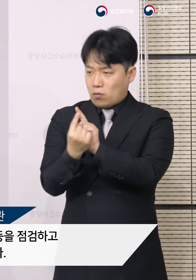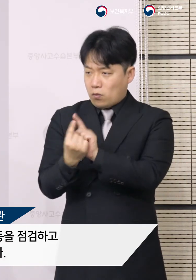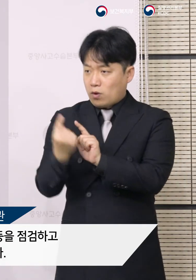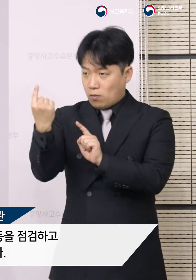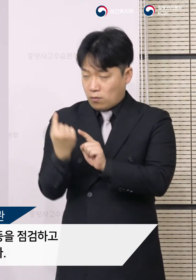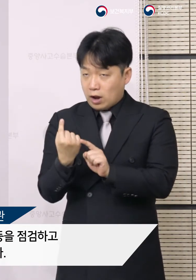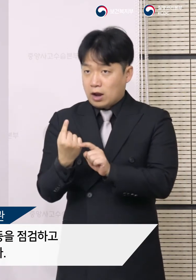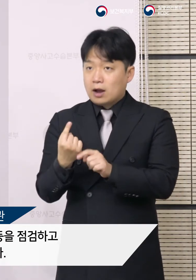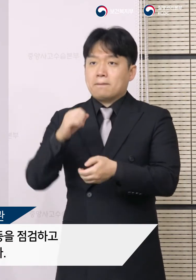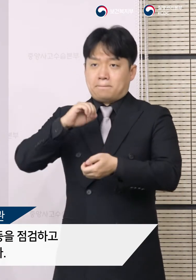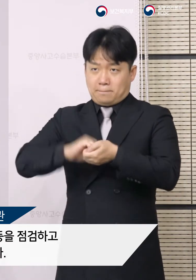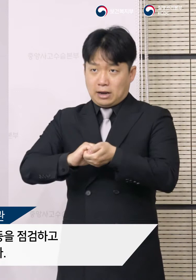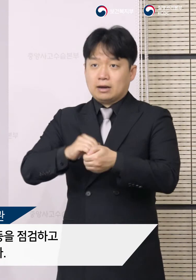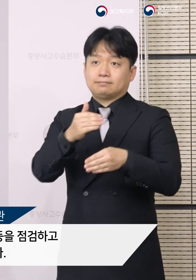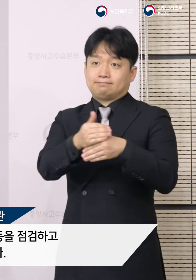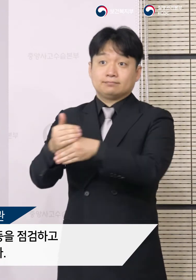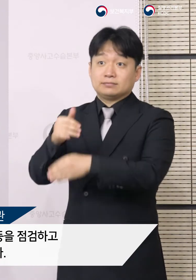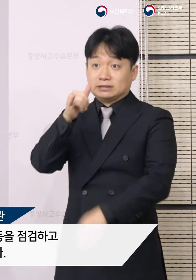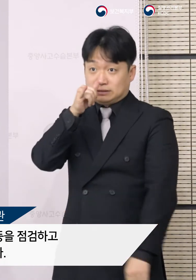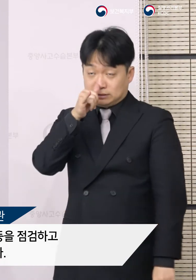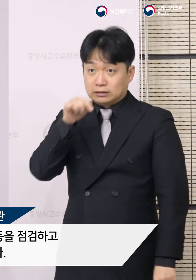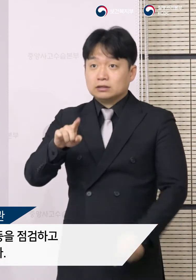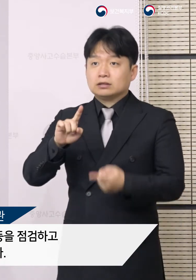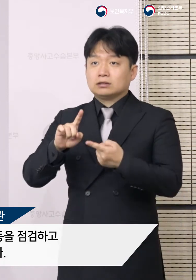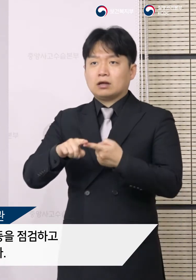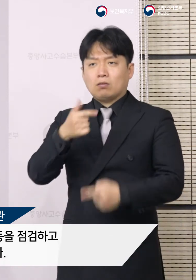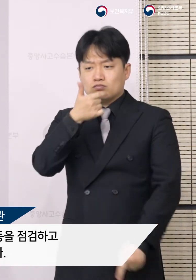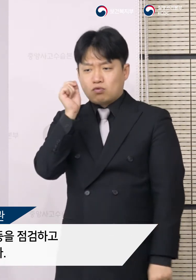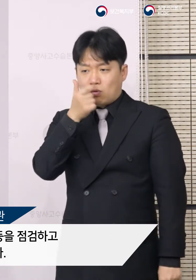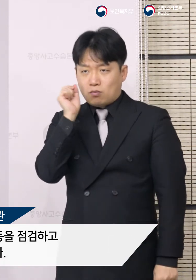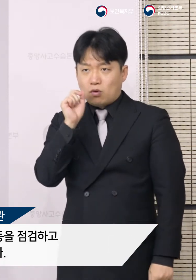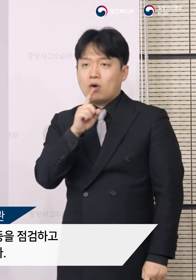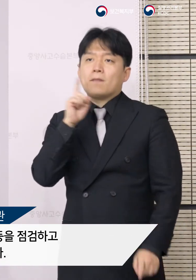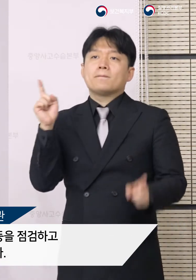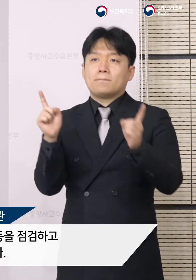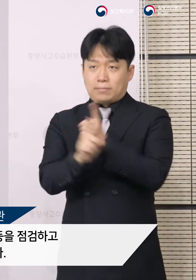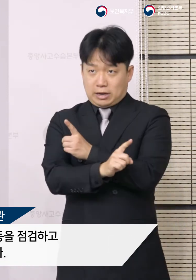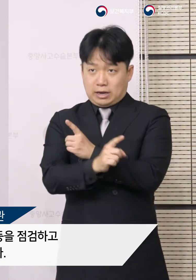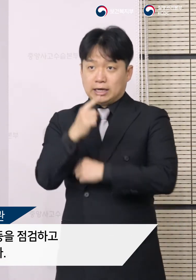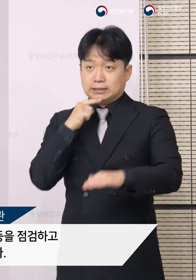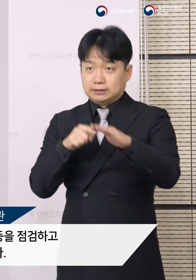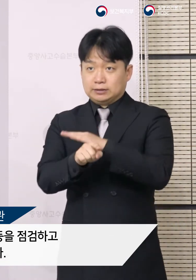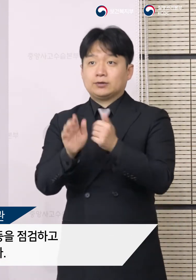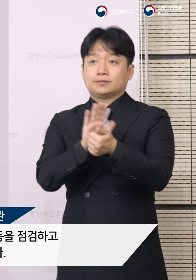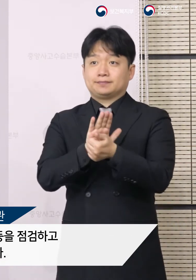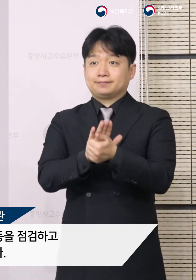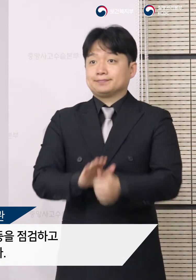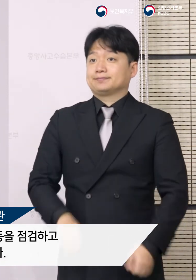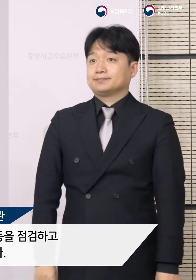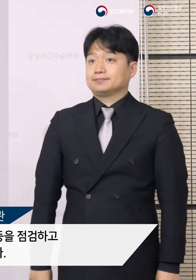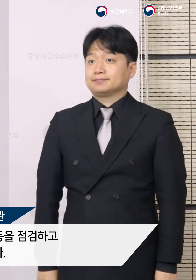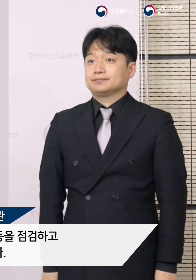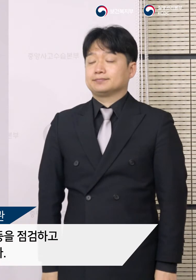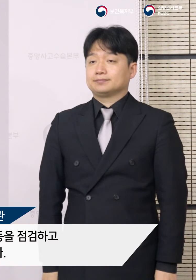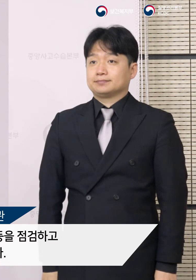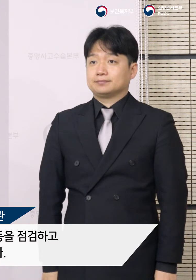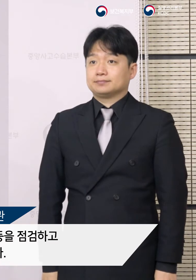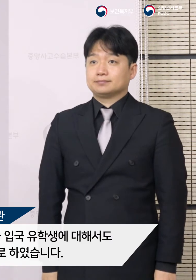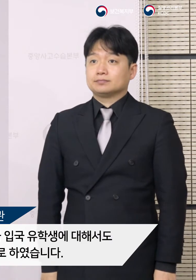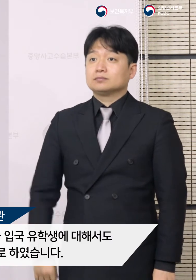면회객 제한 여부 등을 점검하고 미흡한 사항에 대해서는 시종토록 지원할 예정입니다.